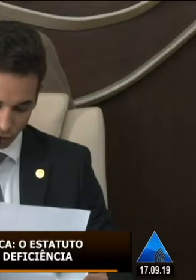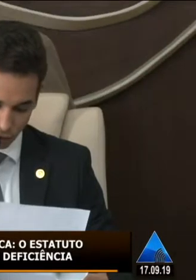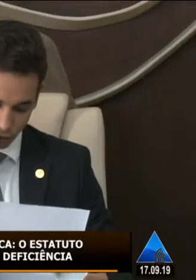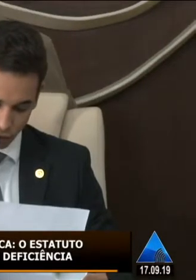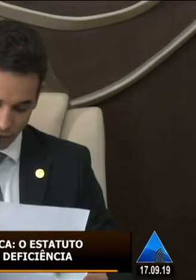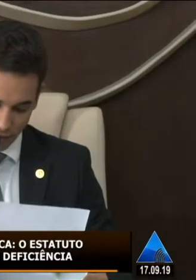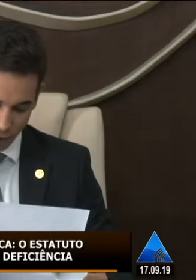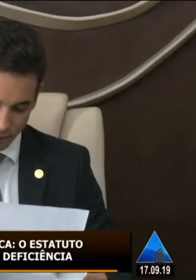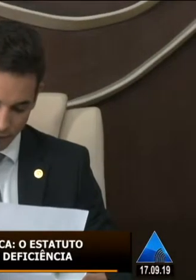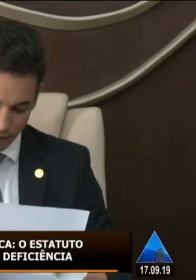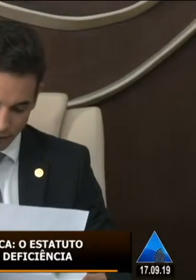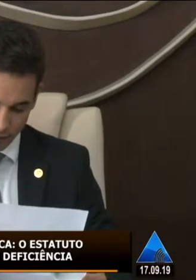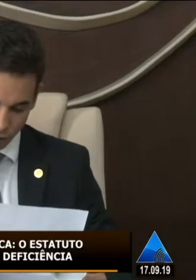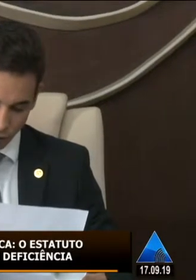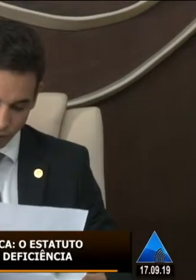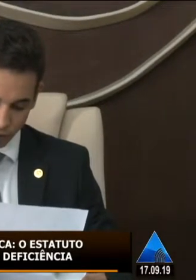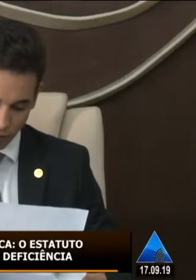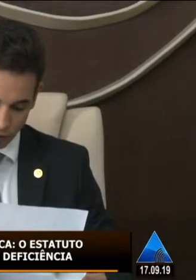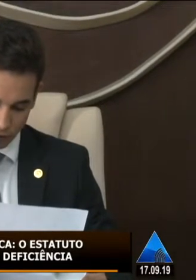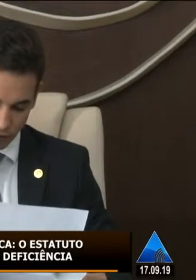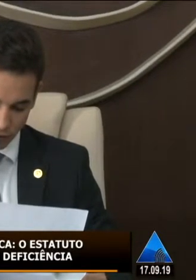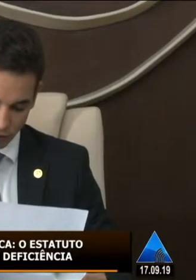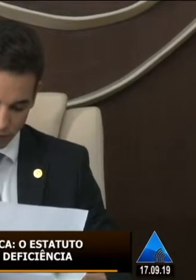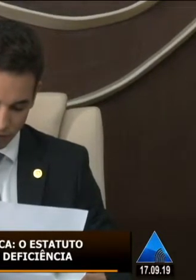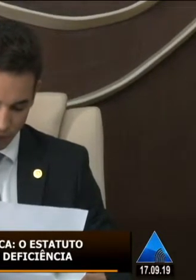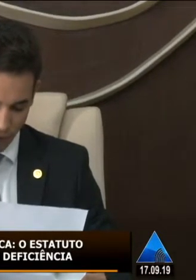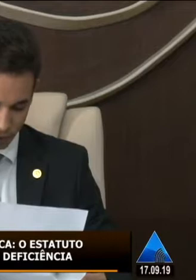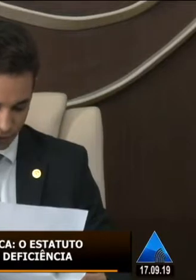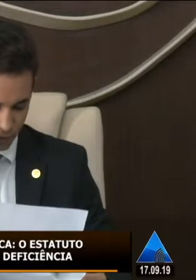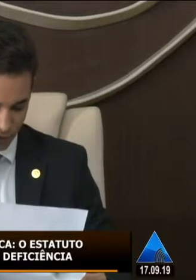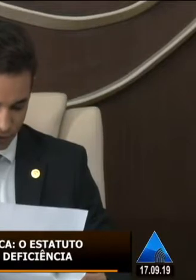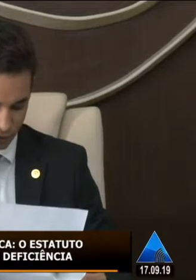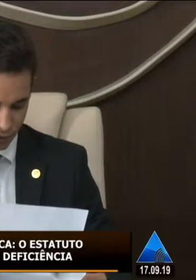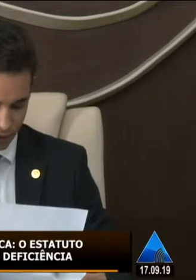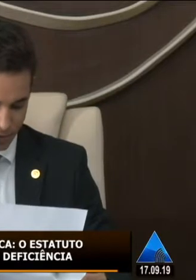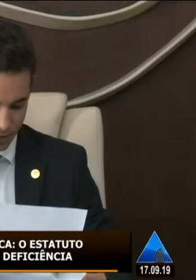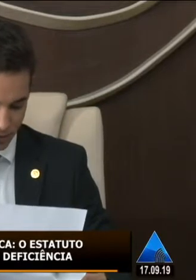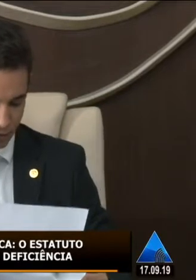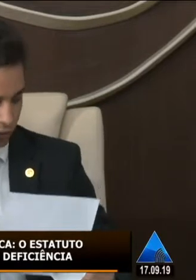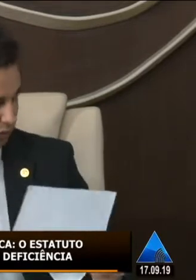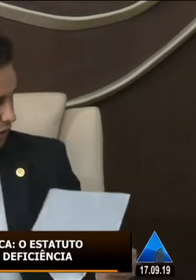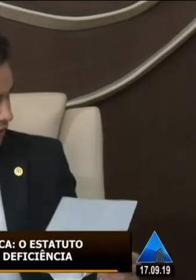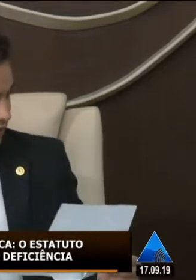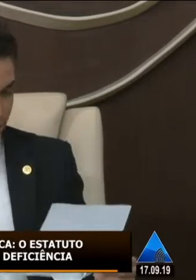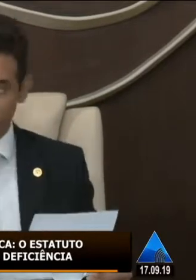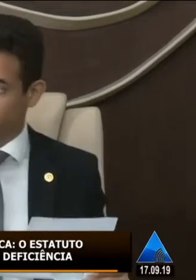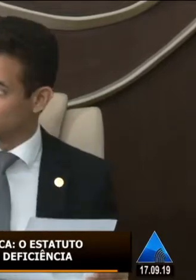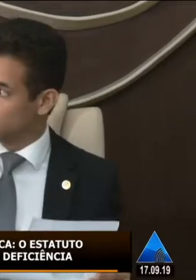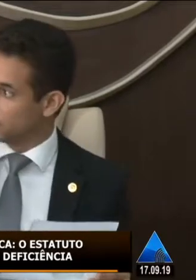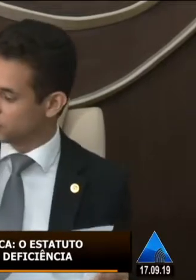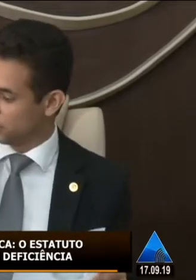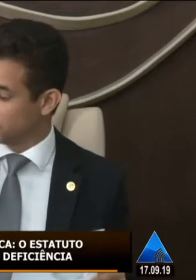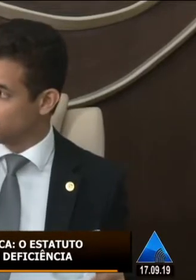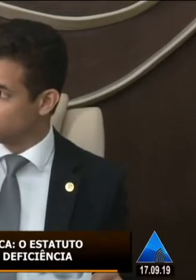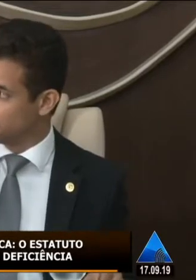pedagógica do Instituto Federal do Rio Grande do Norte, a senhora Rejane Bezerra Barros, para também fazer a sua fala. Eu peço que